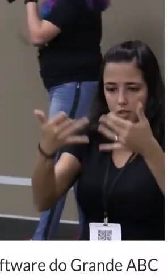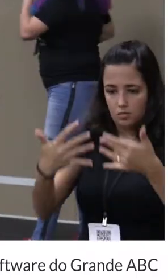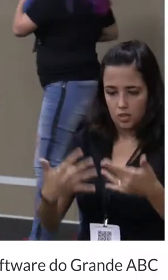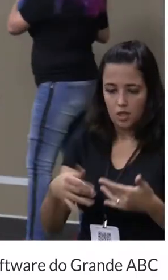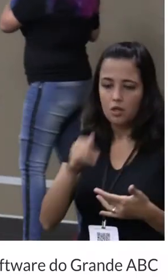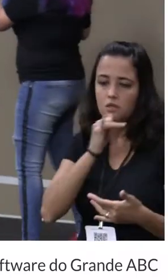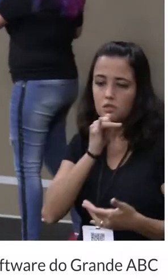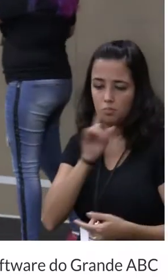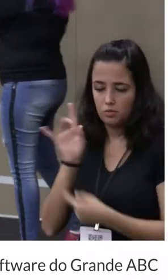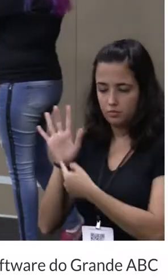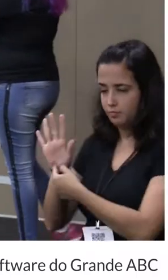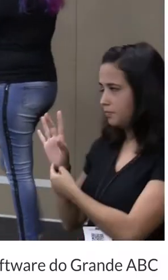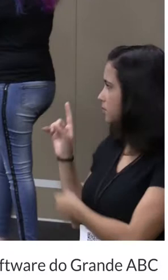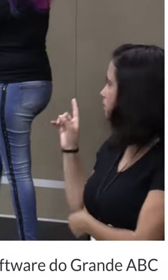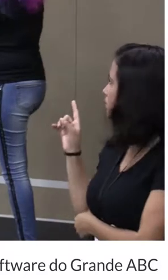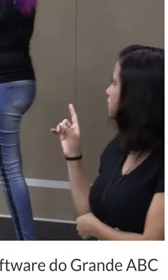falando.